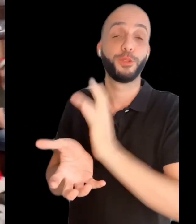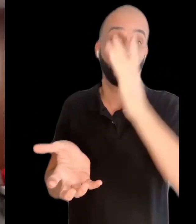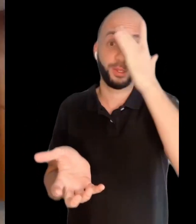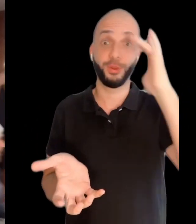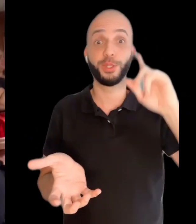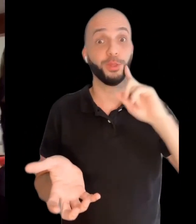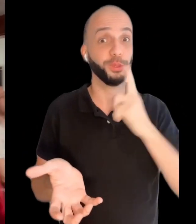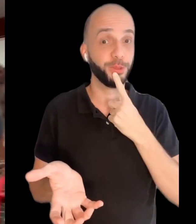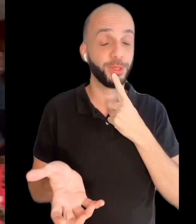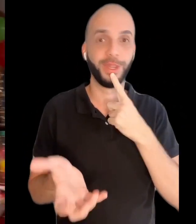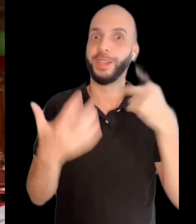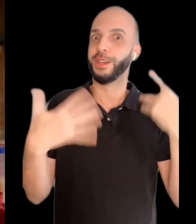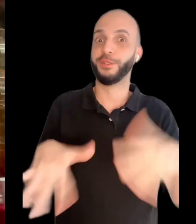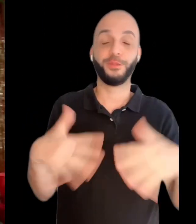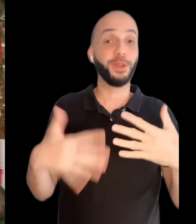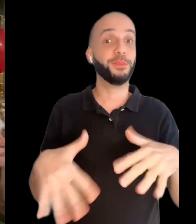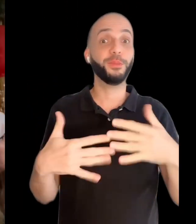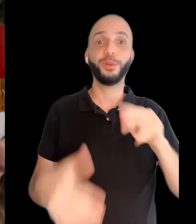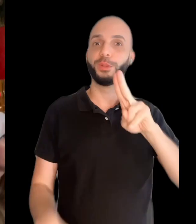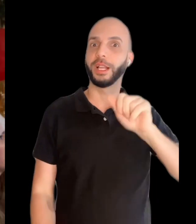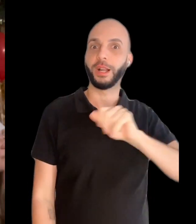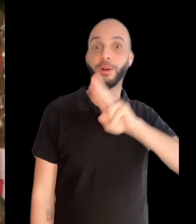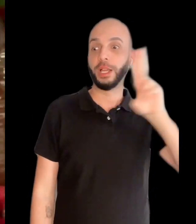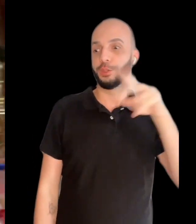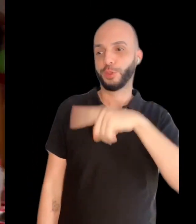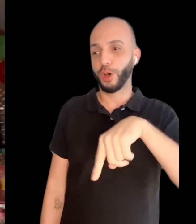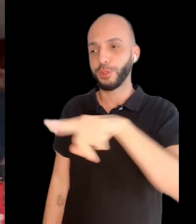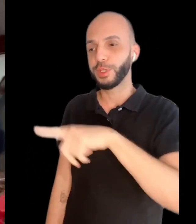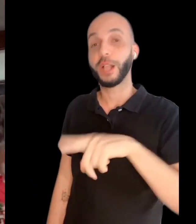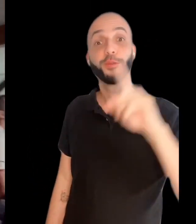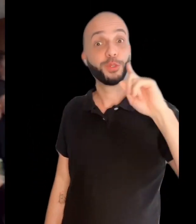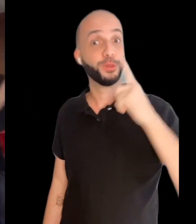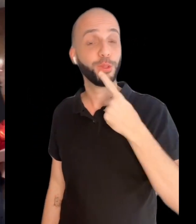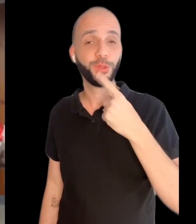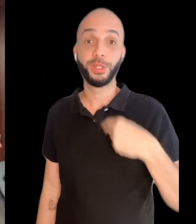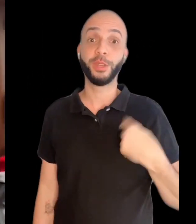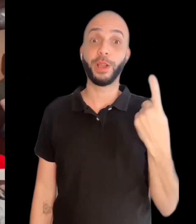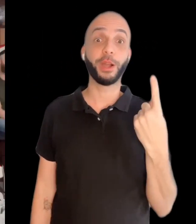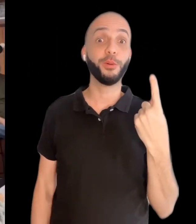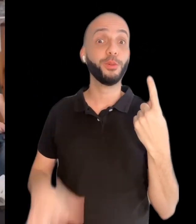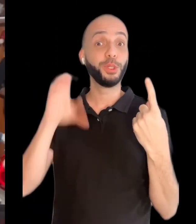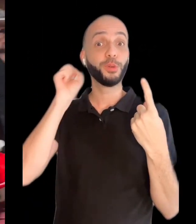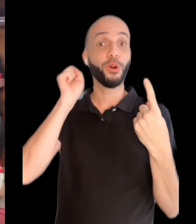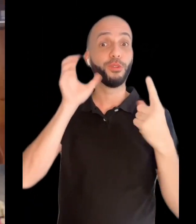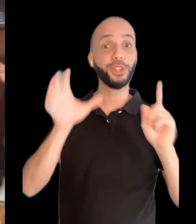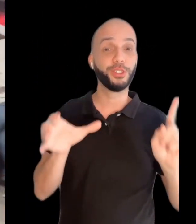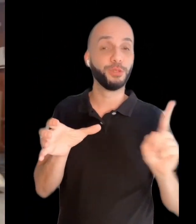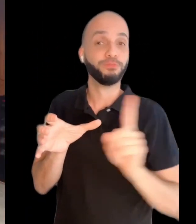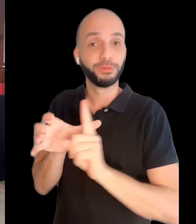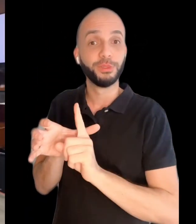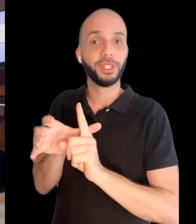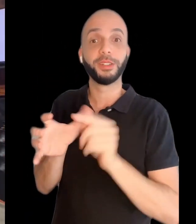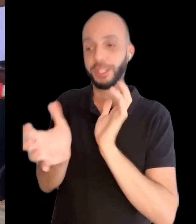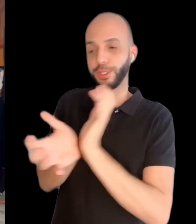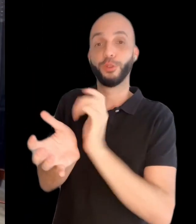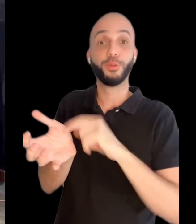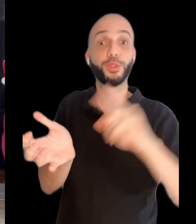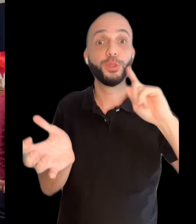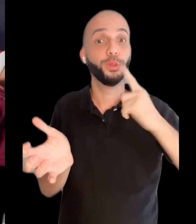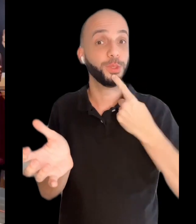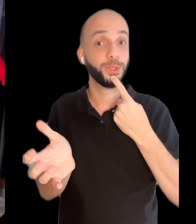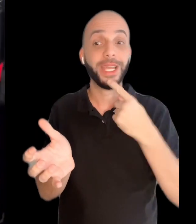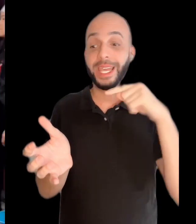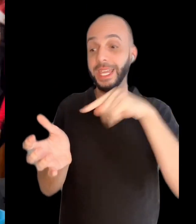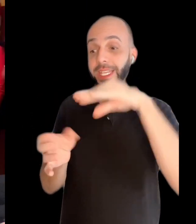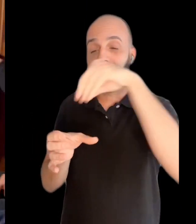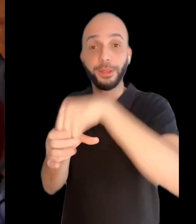um grupo de pessoas surdos. Foi muito legal. Todos eram surdos, se eu era único ou vinte, nesse grupo